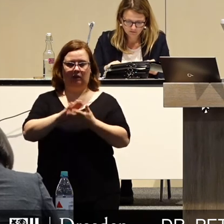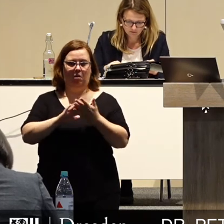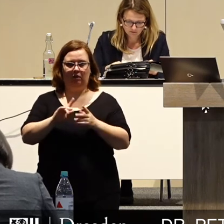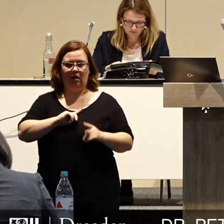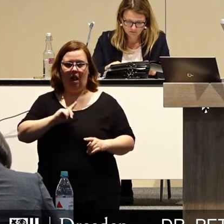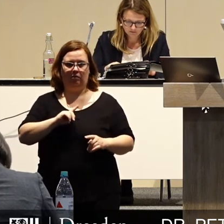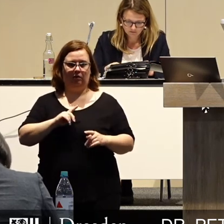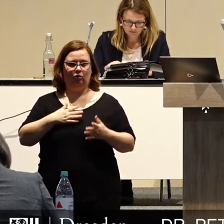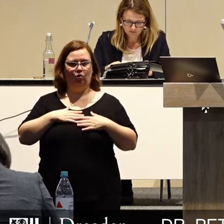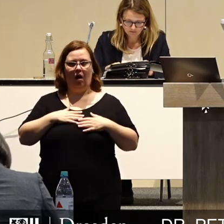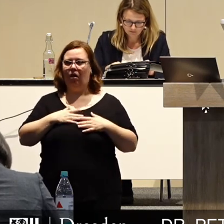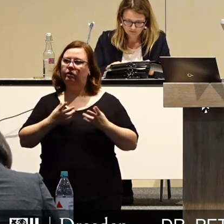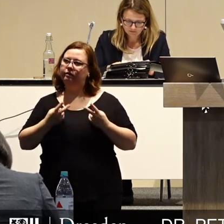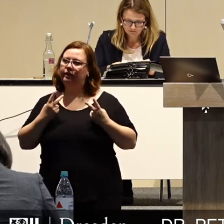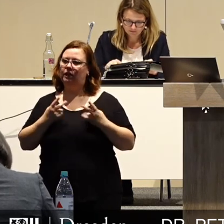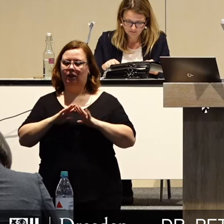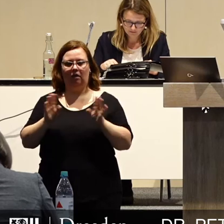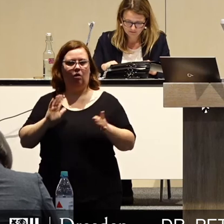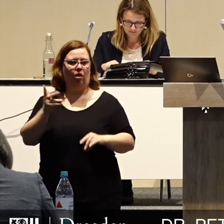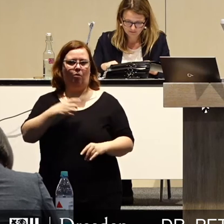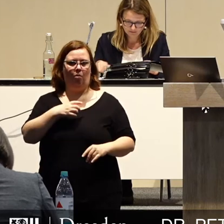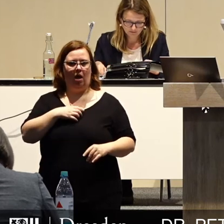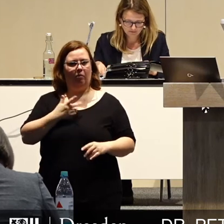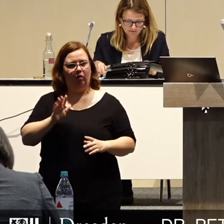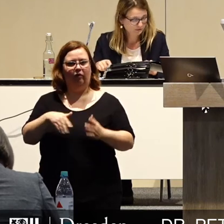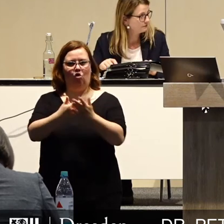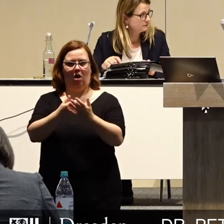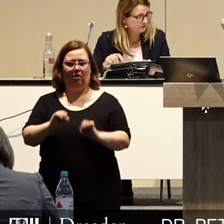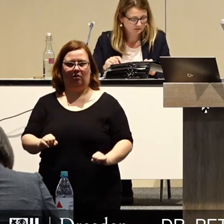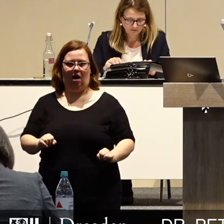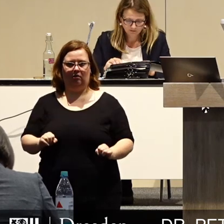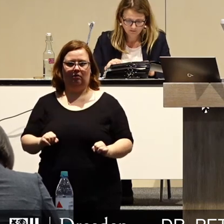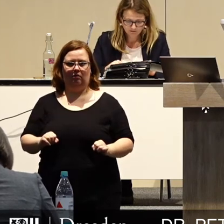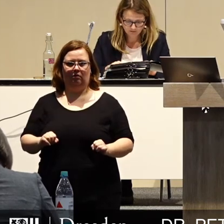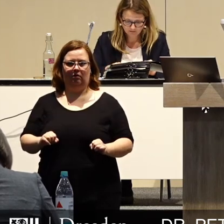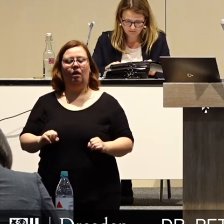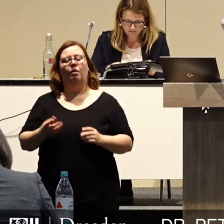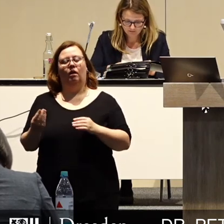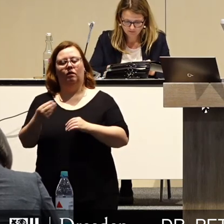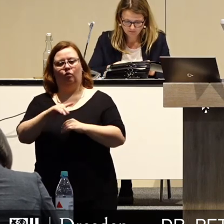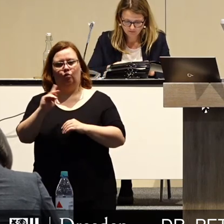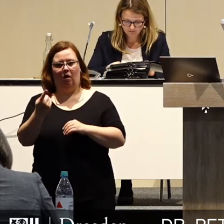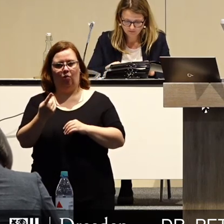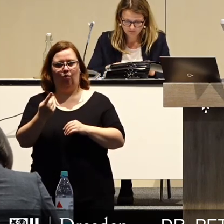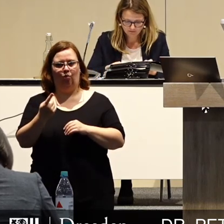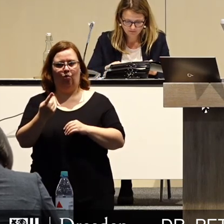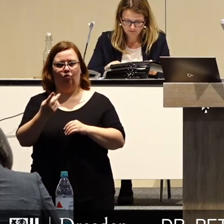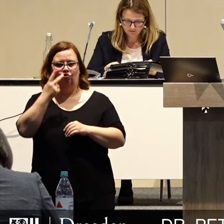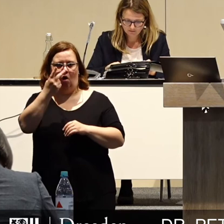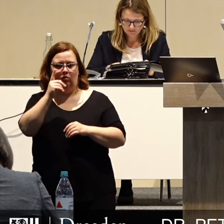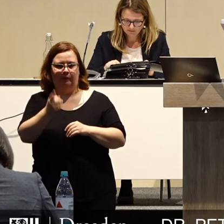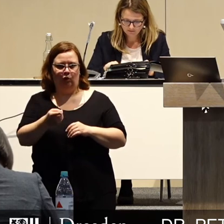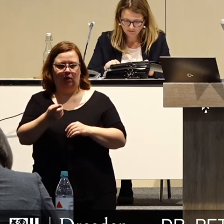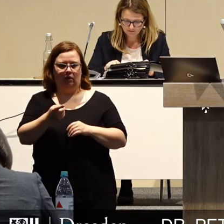auch schon gar keine Religion gewesen ist, ist es auch kein Problem, so etwas vorzuschlagen. Und auf der anderen Seite müssen wir sehen,